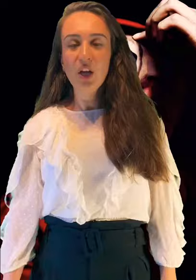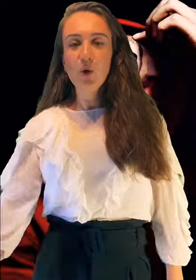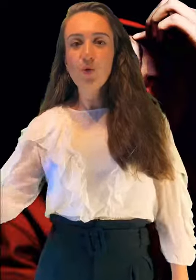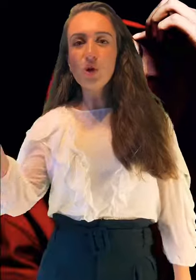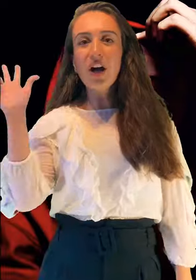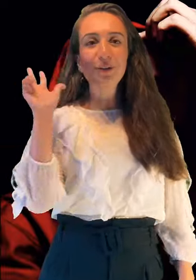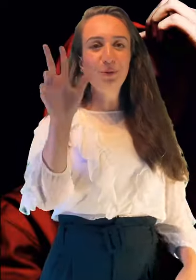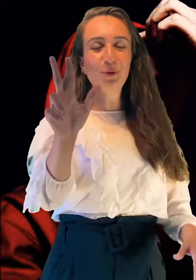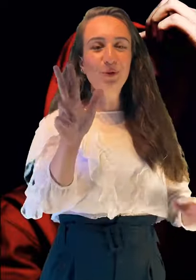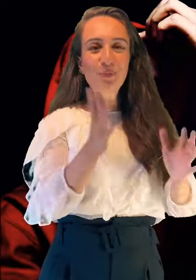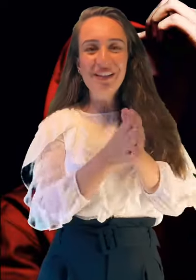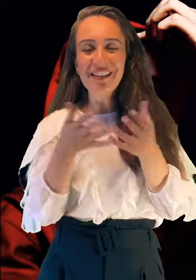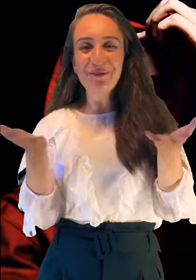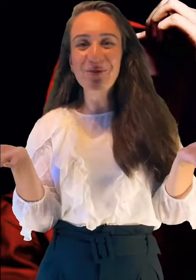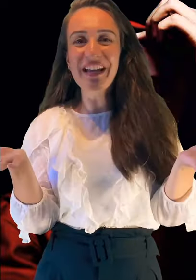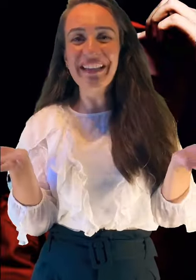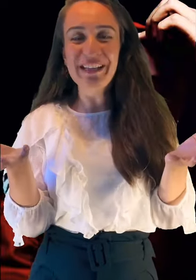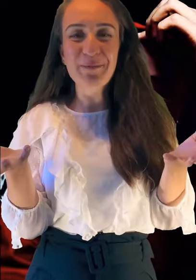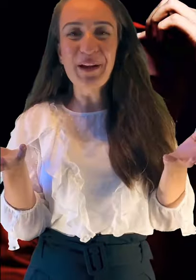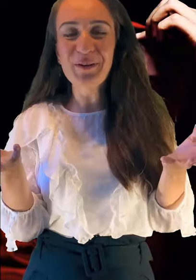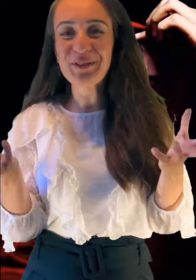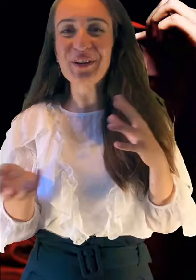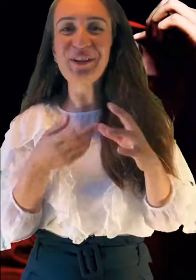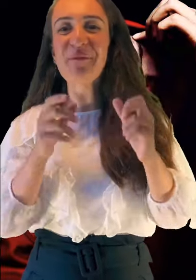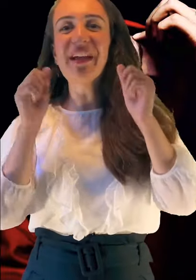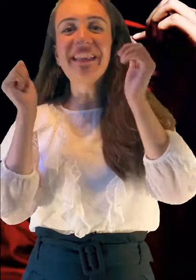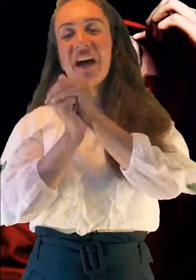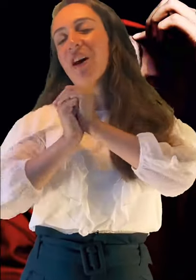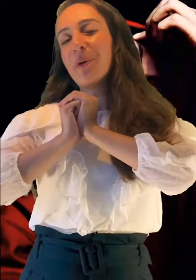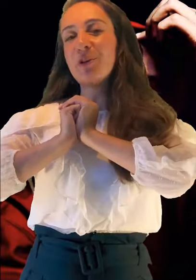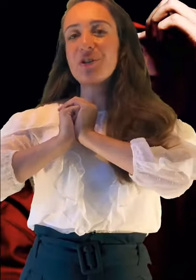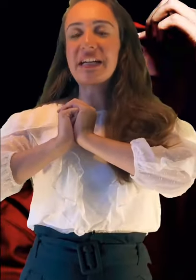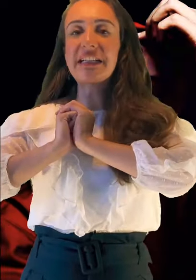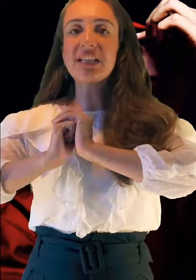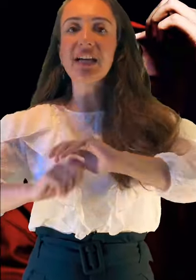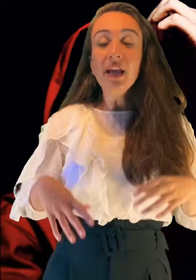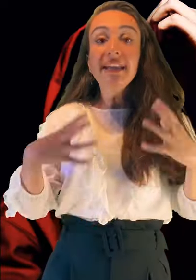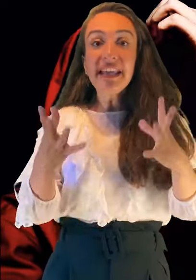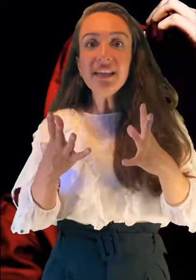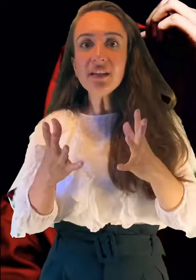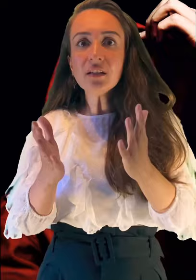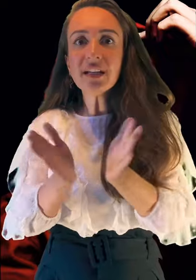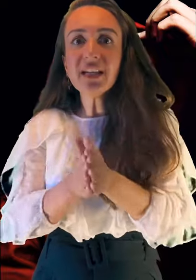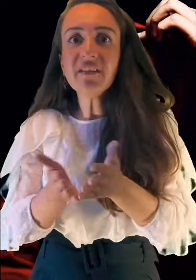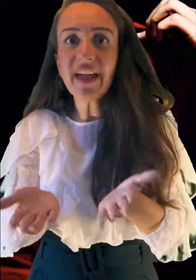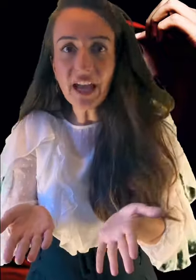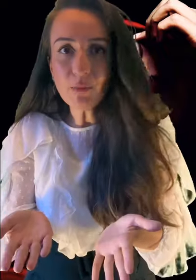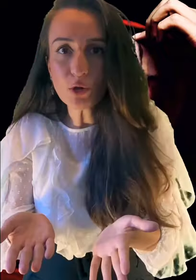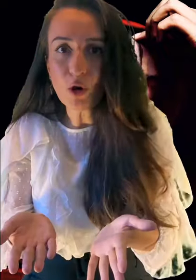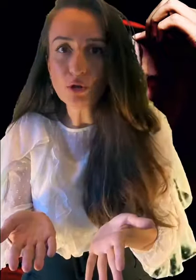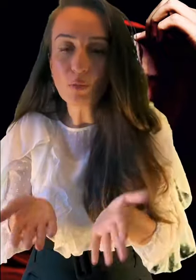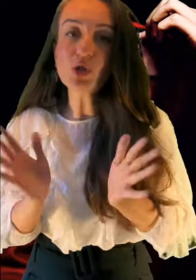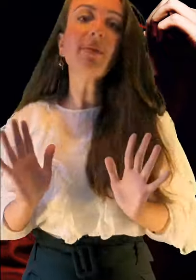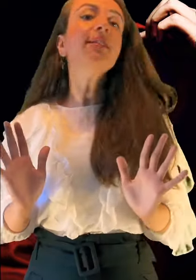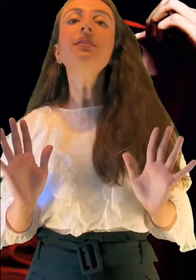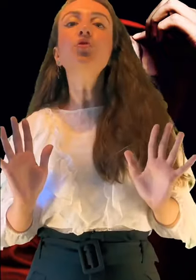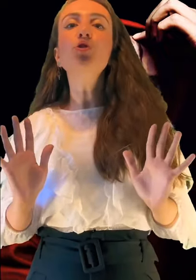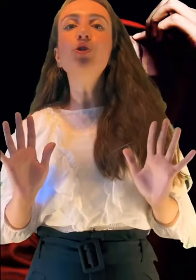Kural 3. Basit düzeyde İspanyolcayı öğrenmeye devam ediyoruz arkadaşlar. G'nin yanında İ ve E mi gördüm? O zaman nasıl okuyorum?